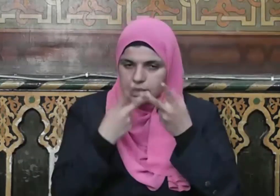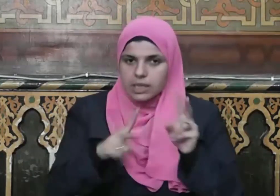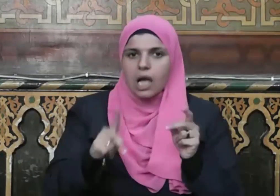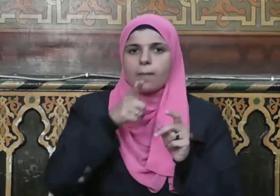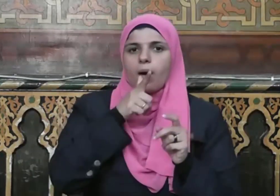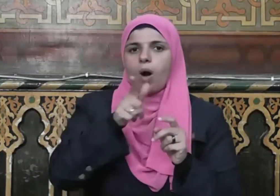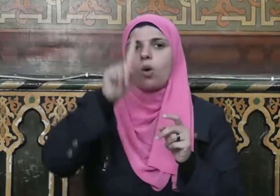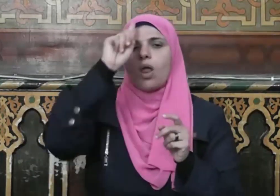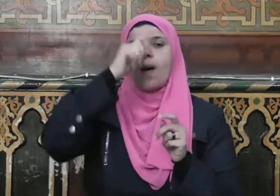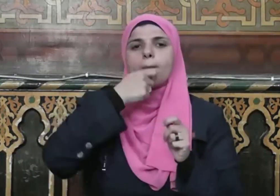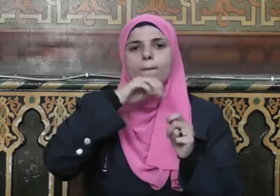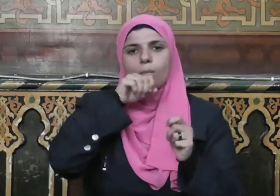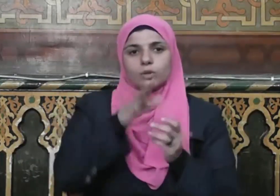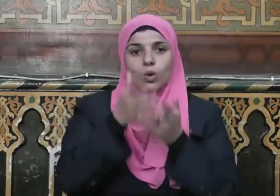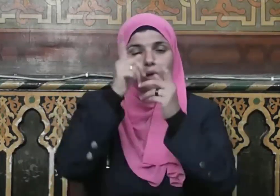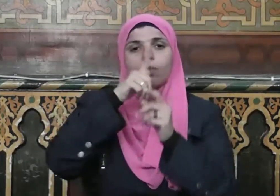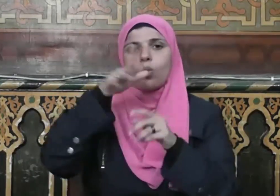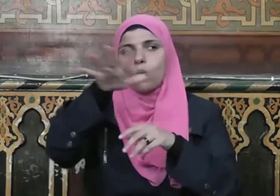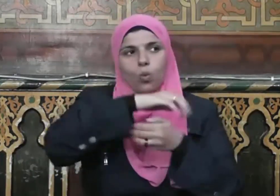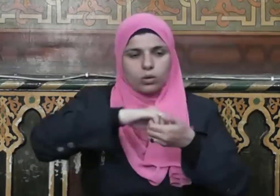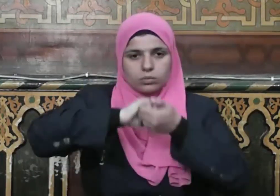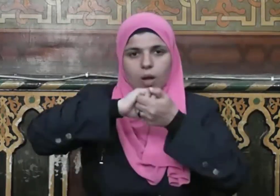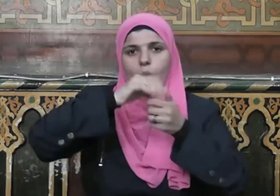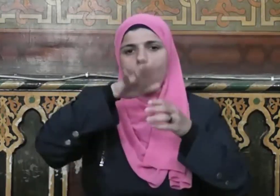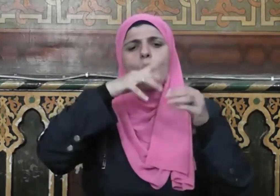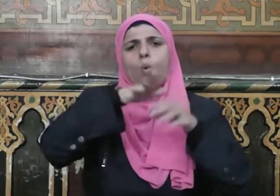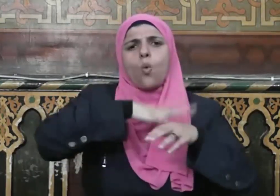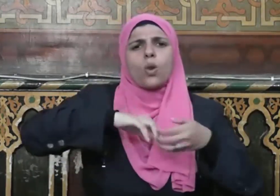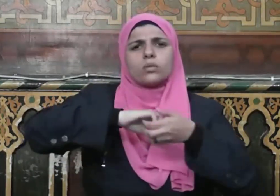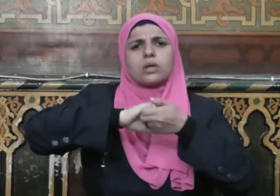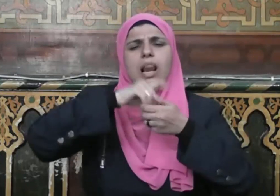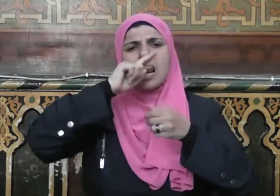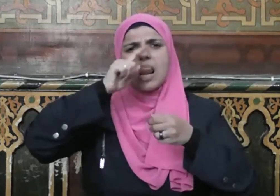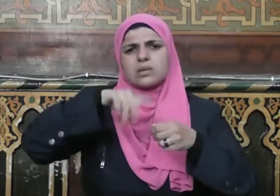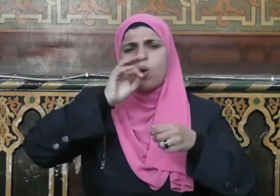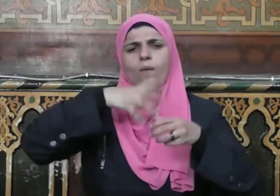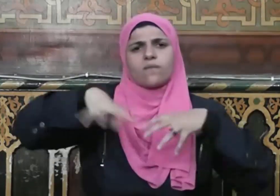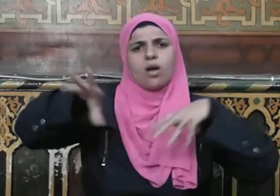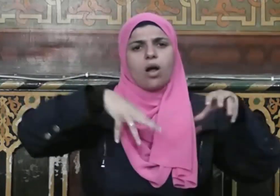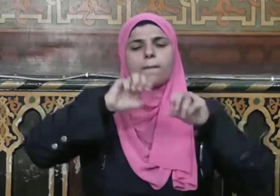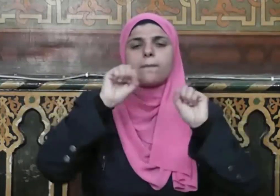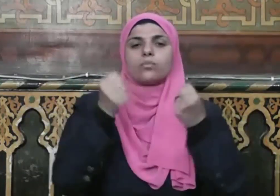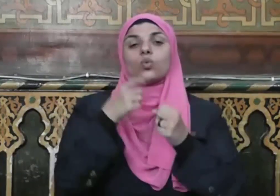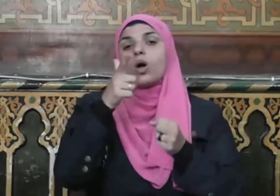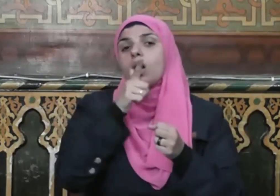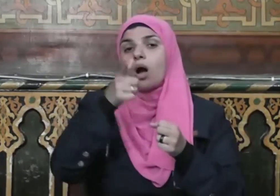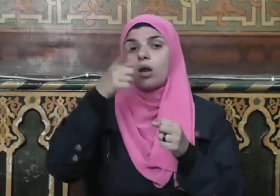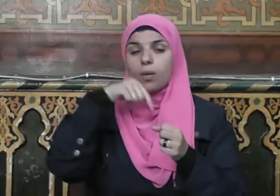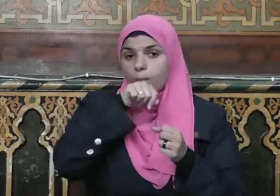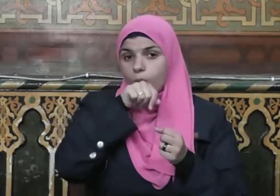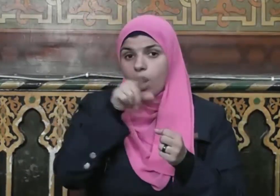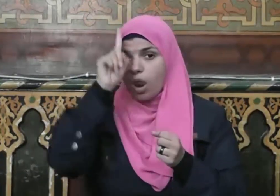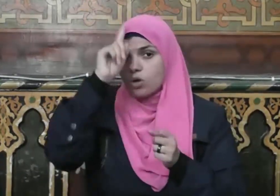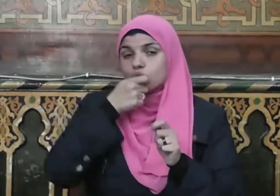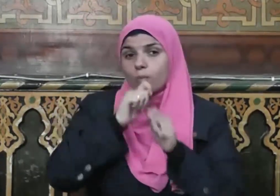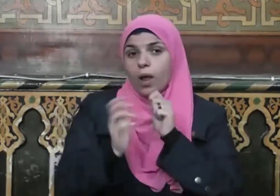لقوله جل شأنه واعتصموا بحبل الله جميعا ولا تفرقوا وقوله سبحانه